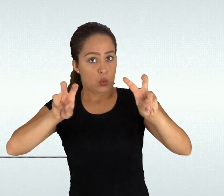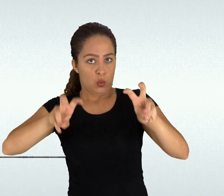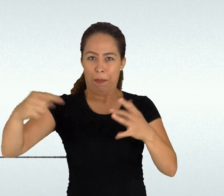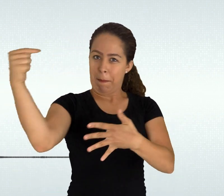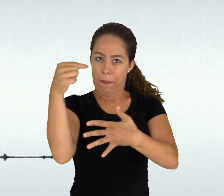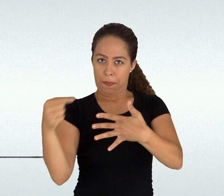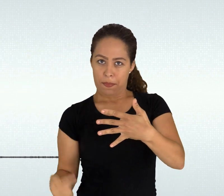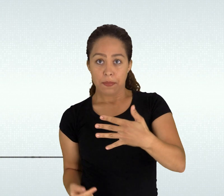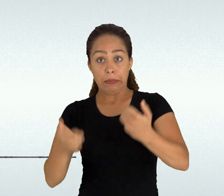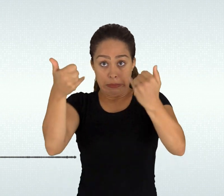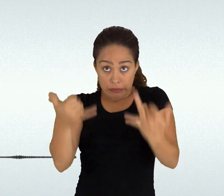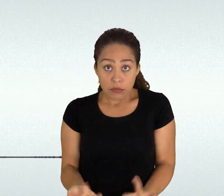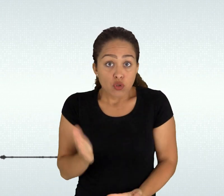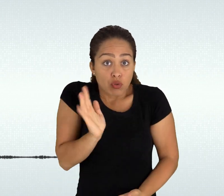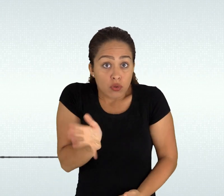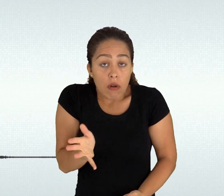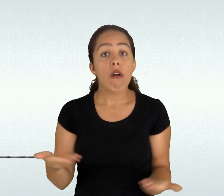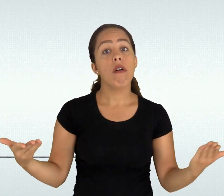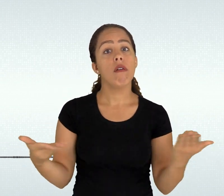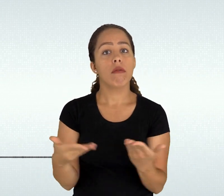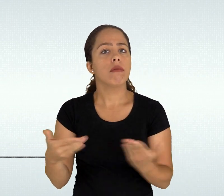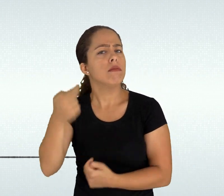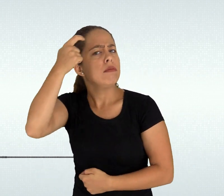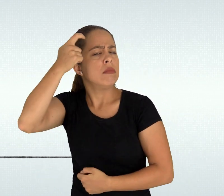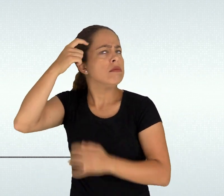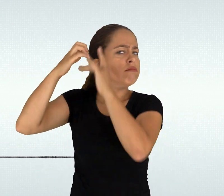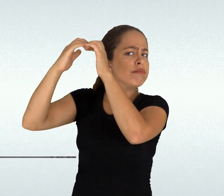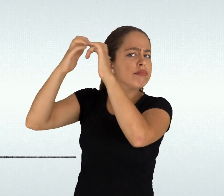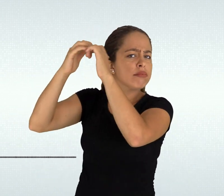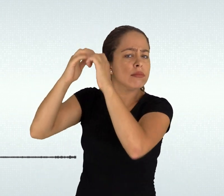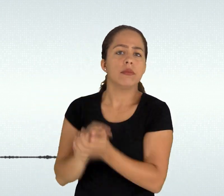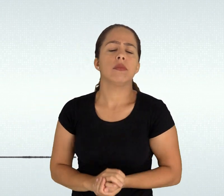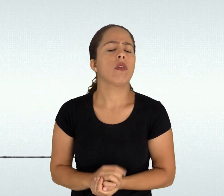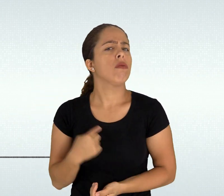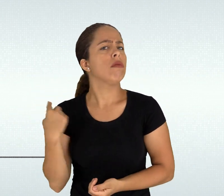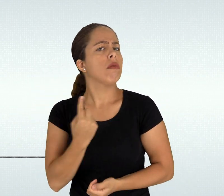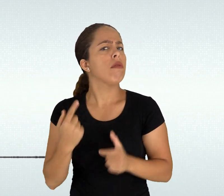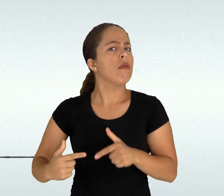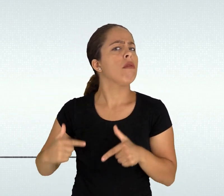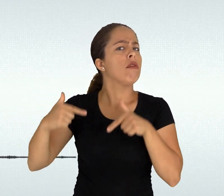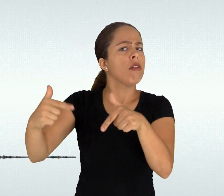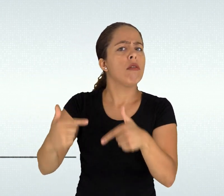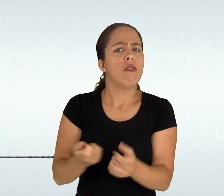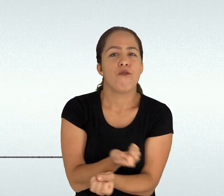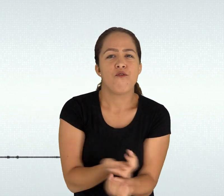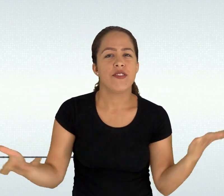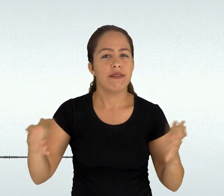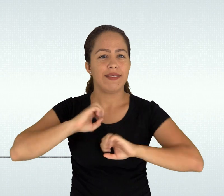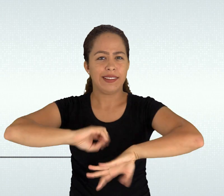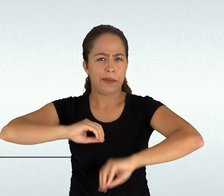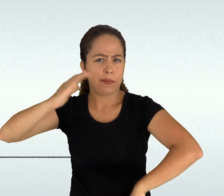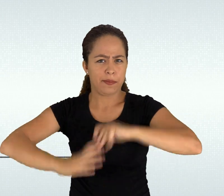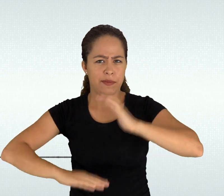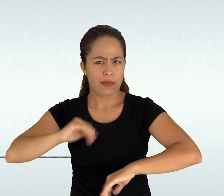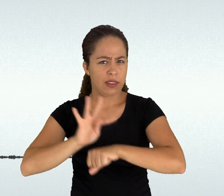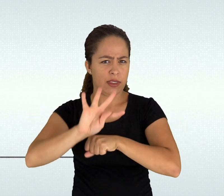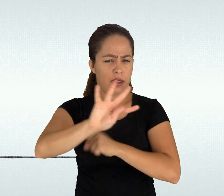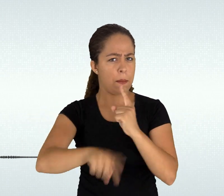a partir dos quais poderemos alcançar os ideais expostos nos documentos oficiais que norteiam o nosso fazer